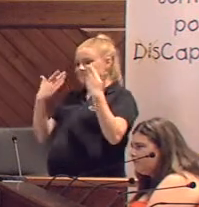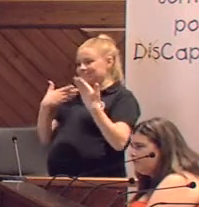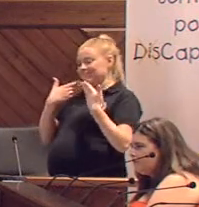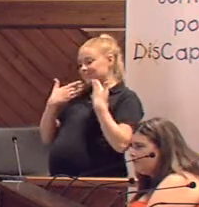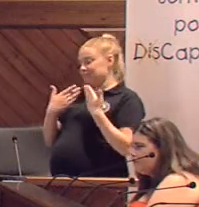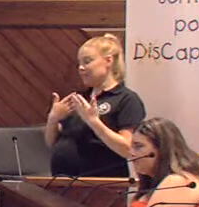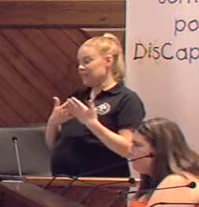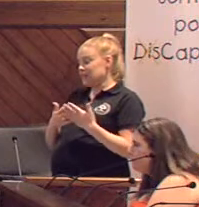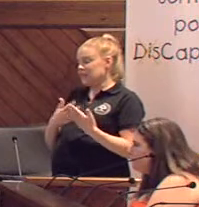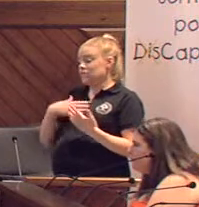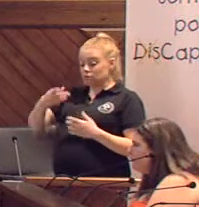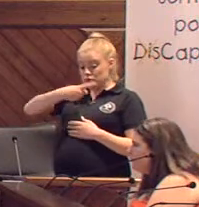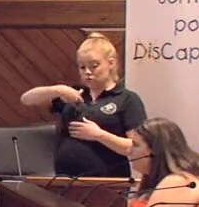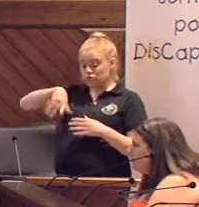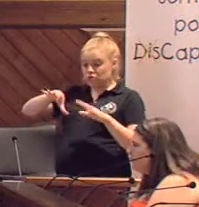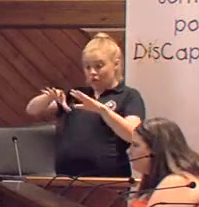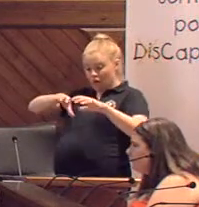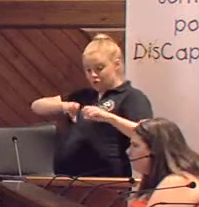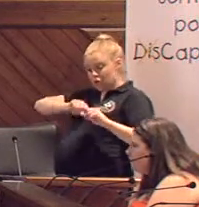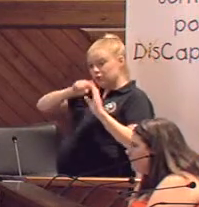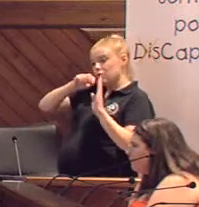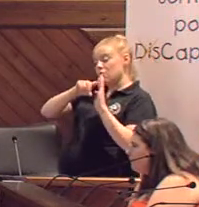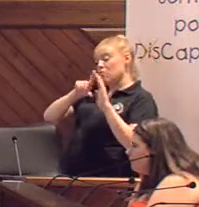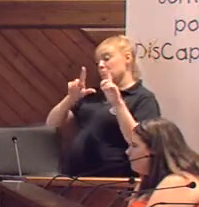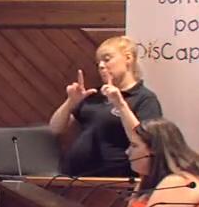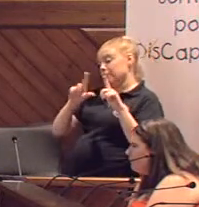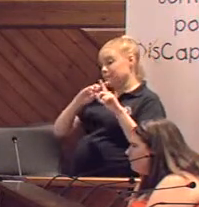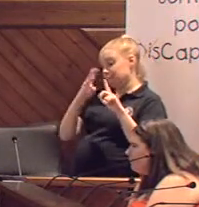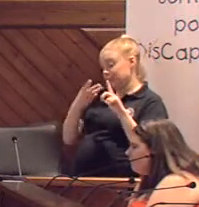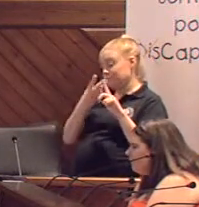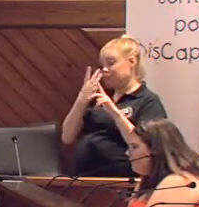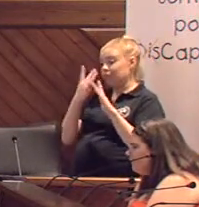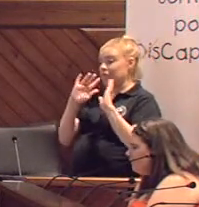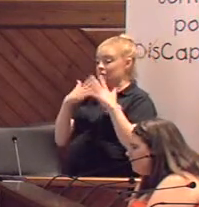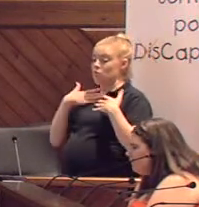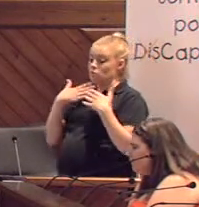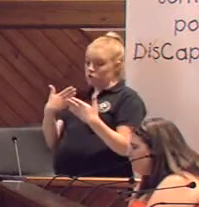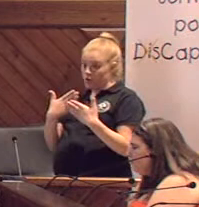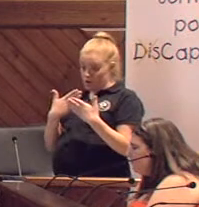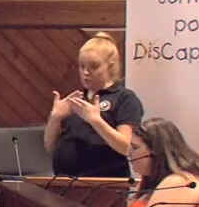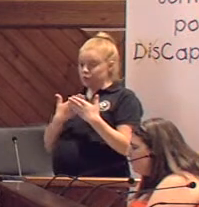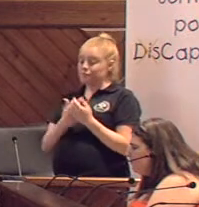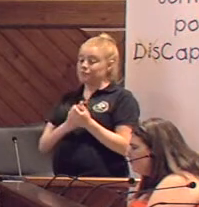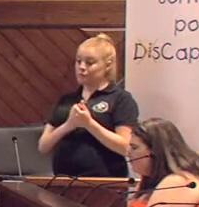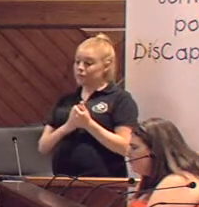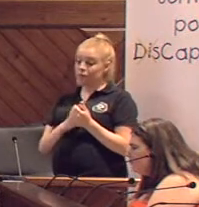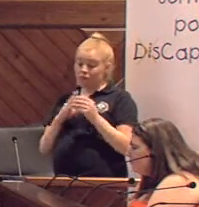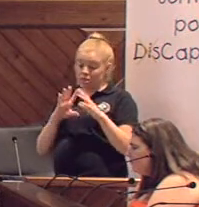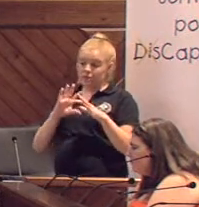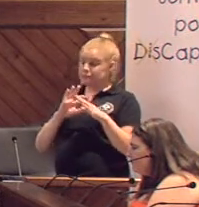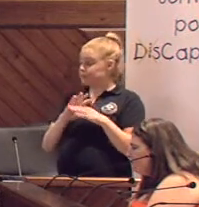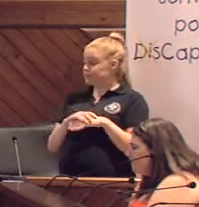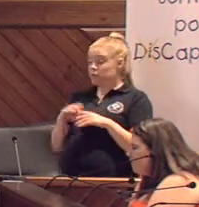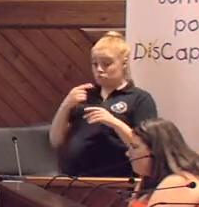De hecho, nosotros estamos acogidos a la plataforma de voluntariado de Córdoba. Hay una página web. Y ahí cualquiera